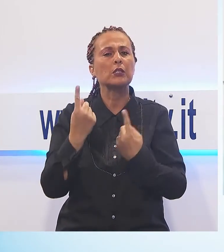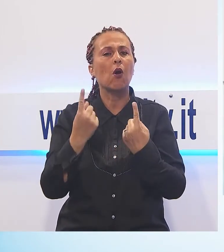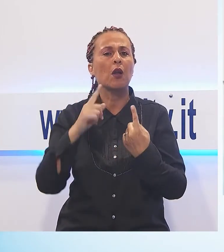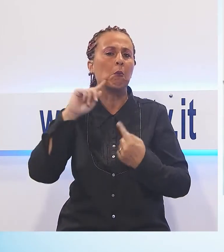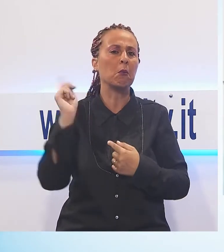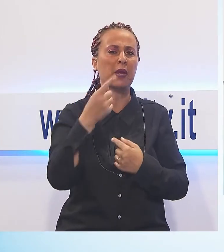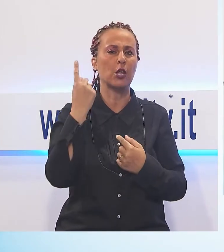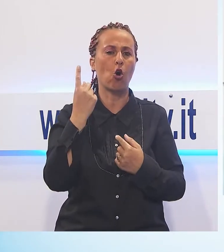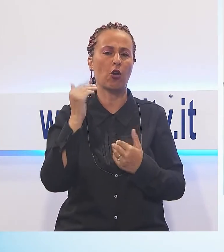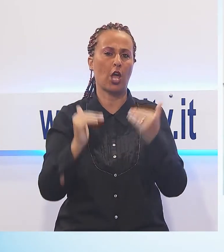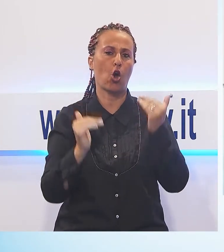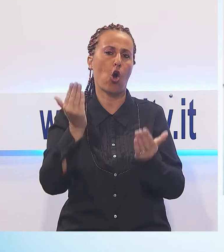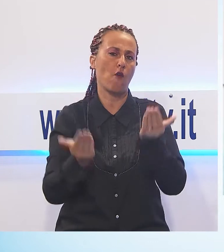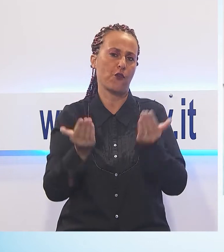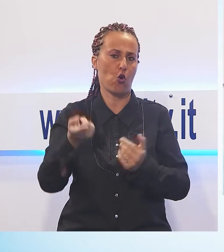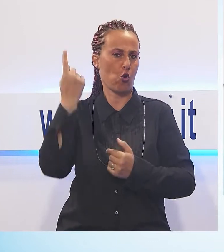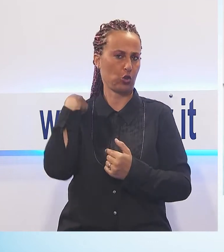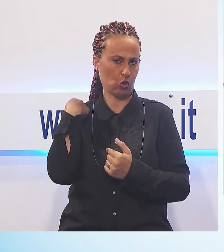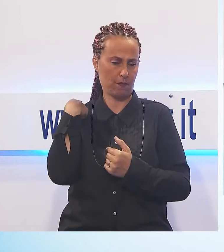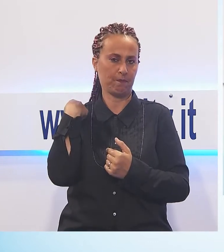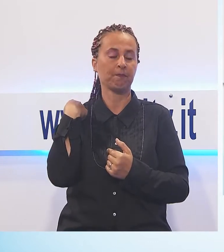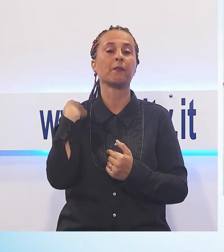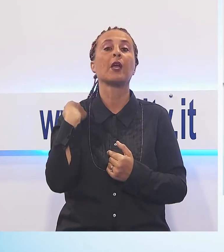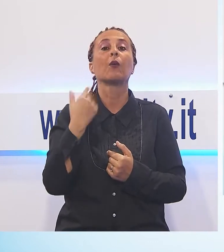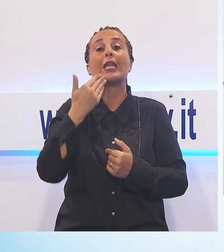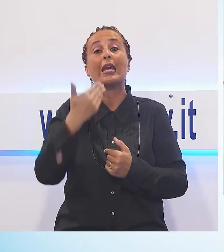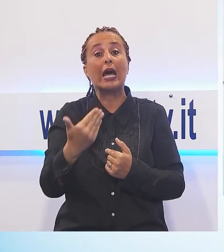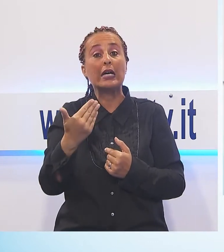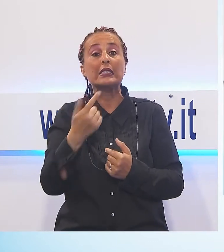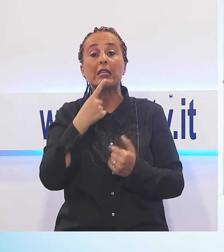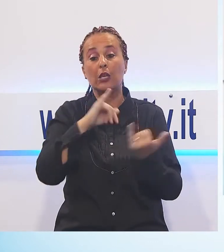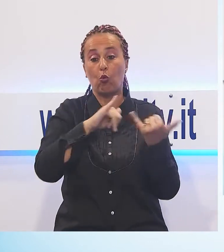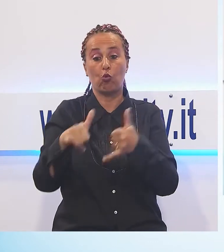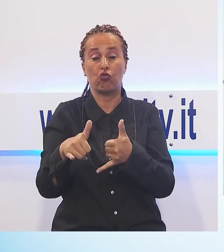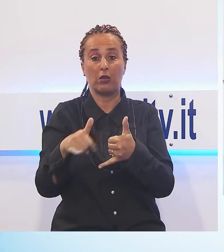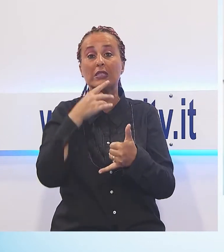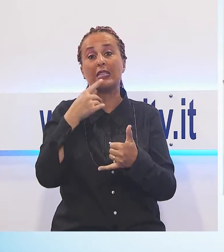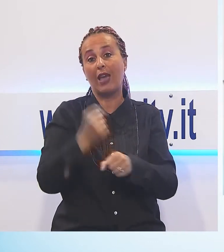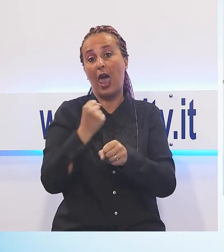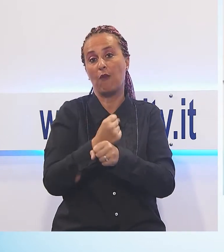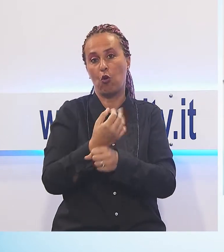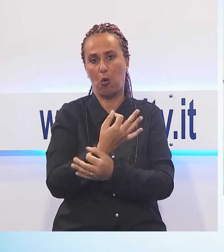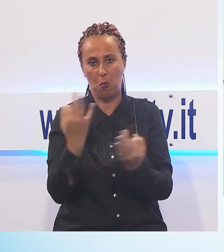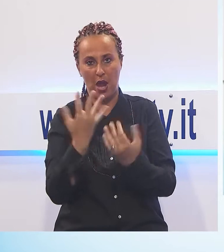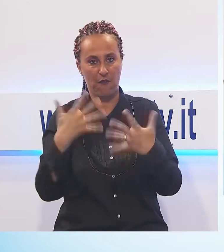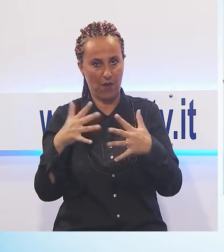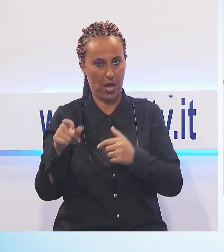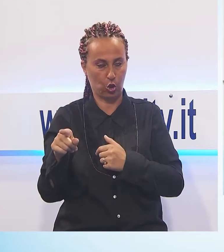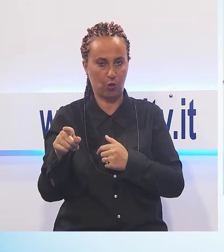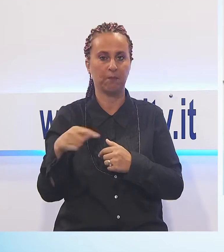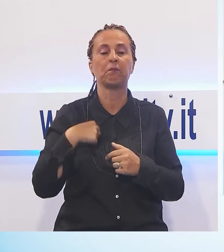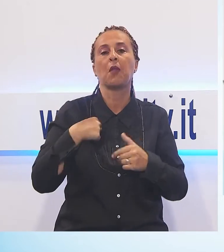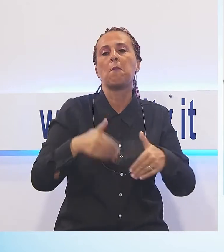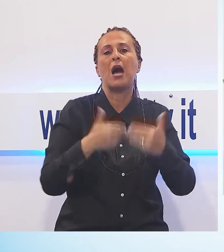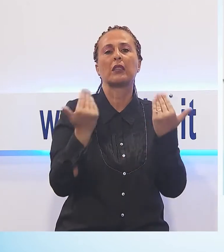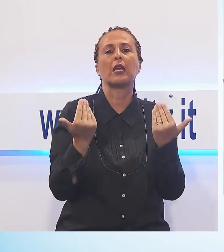per questo ringrazio il consiglio di amministrazione uscente, quindi sono contento e quindi noi abbiamo, stamattina io ho nominato il presidente